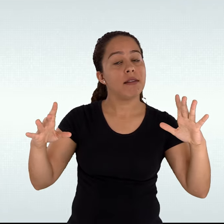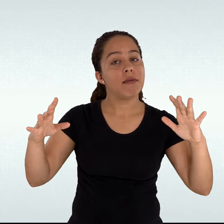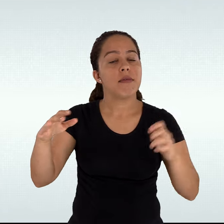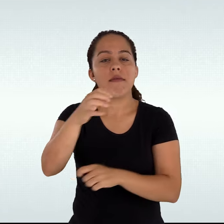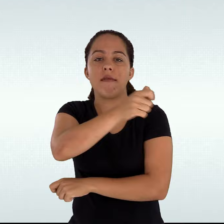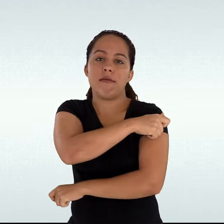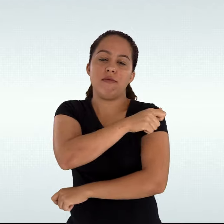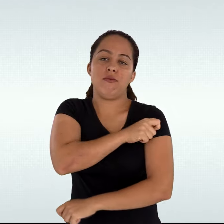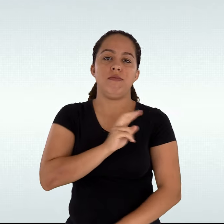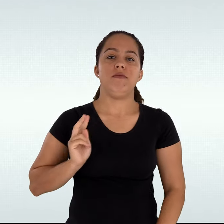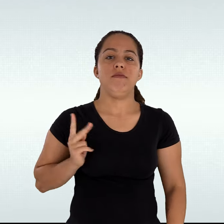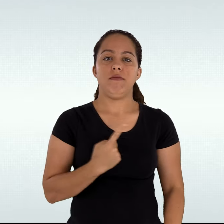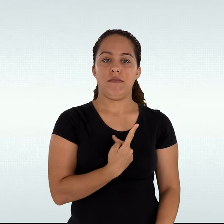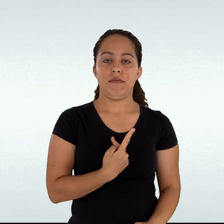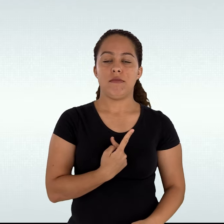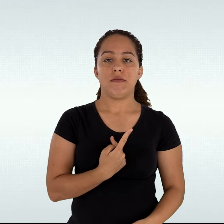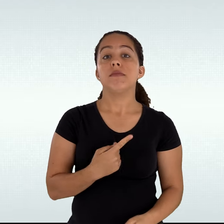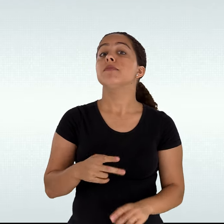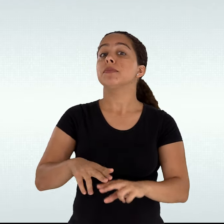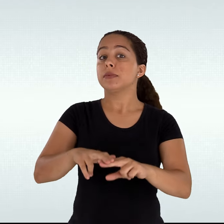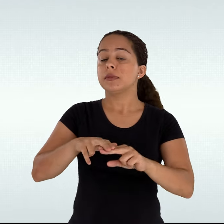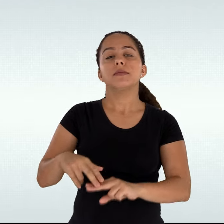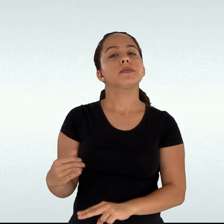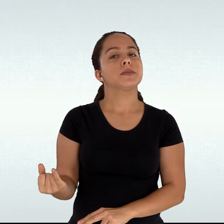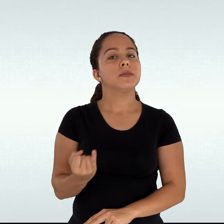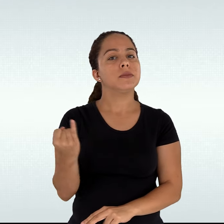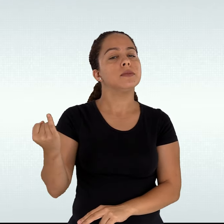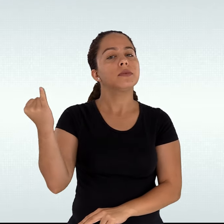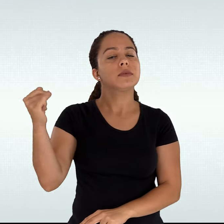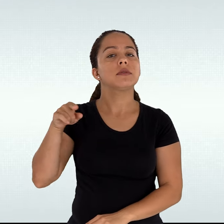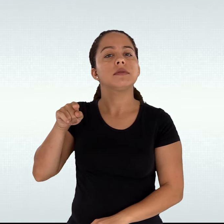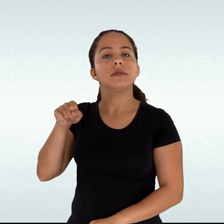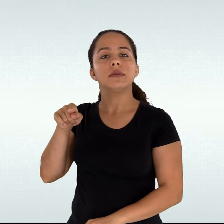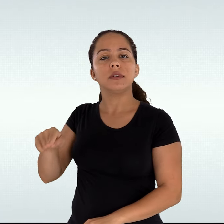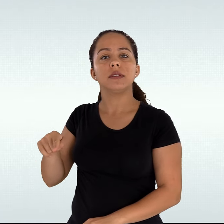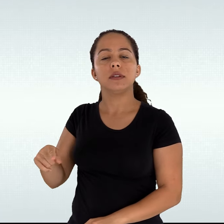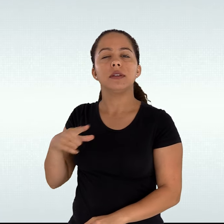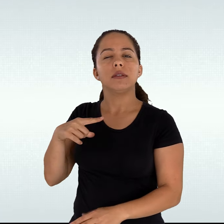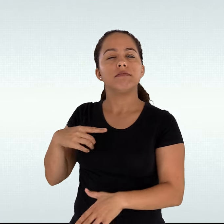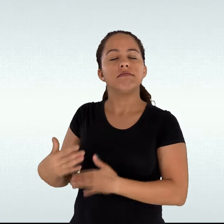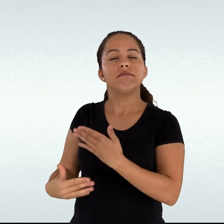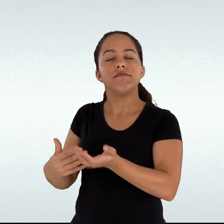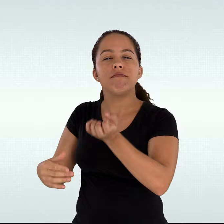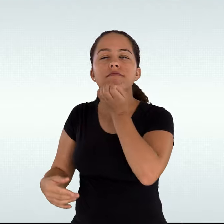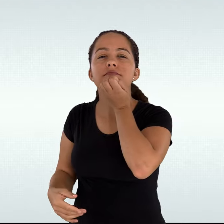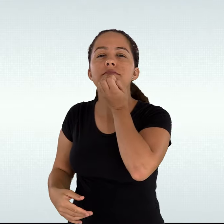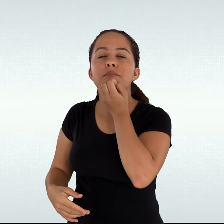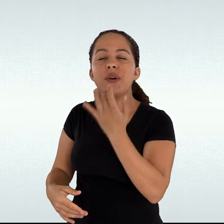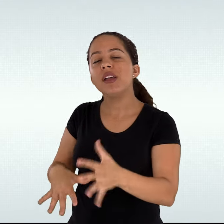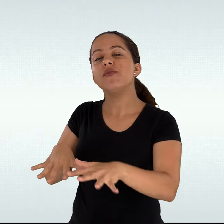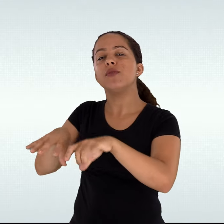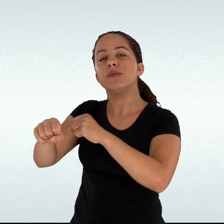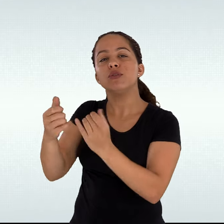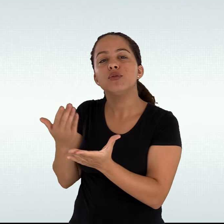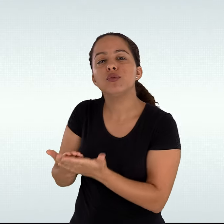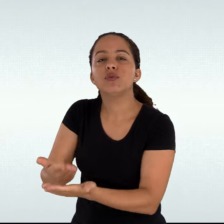o estudante trans, de tal forma a possibilitar uma trajetória formativa sem discriminações